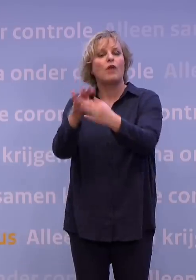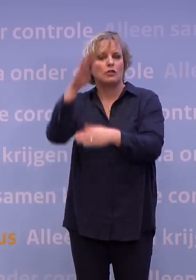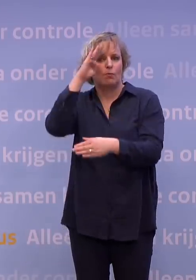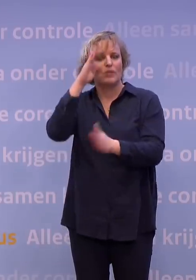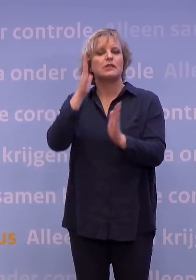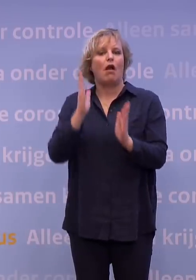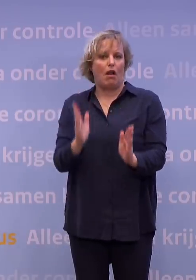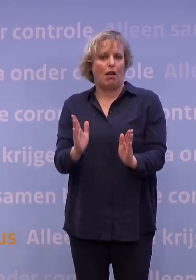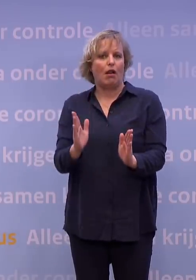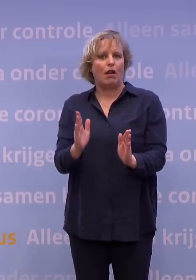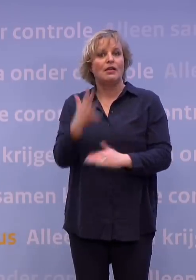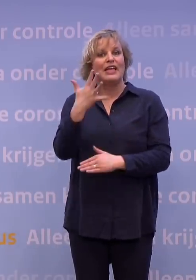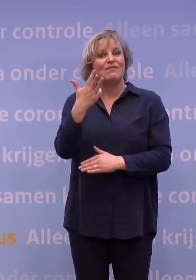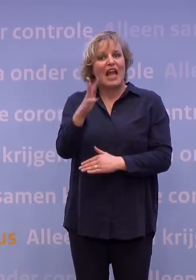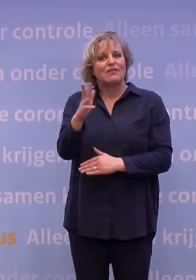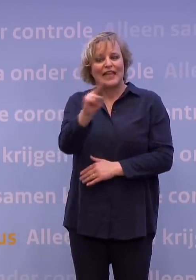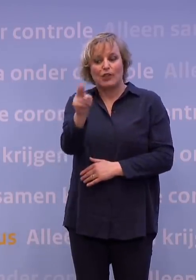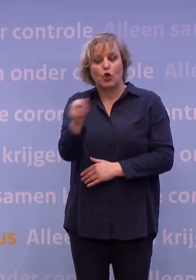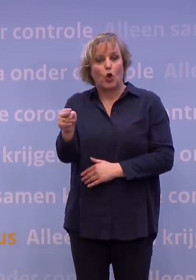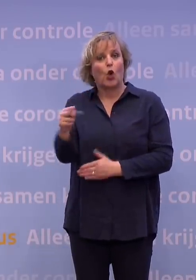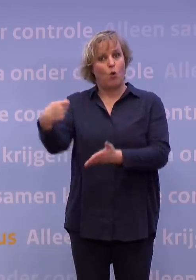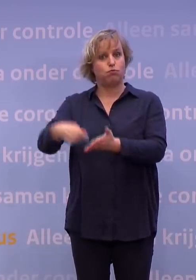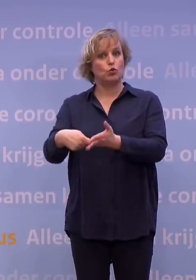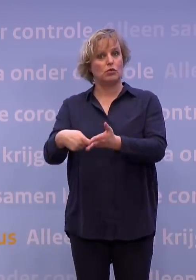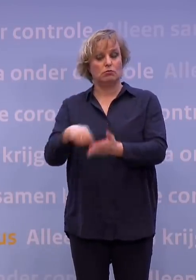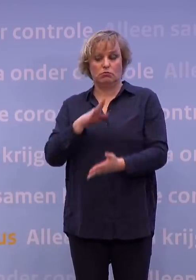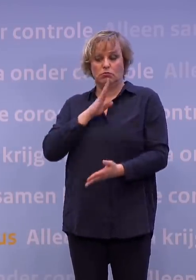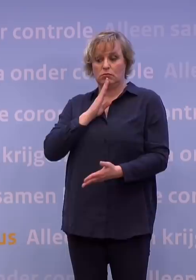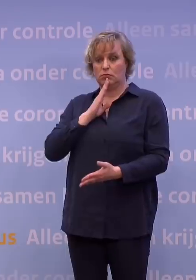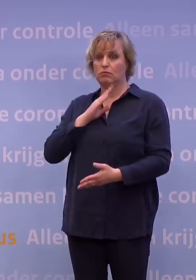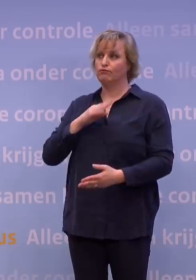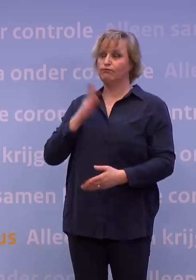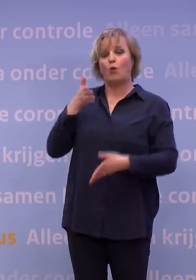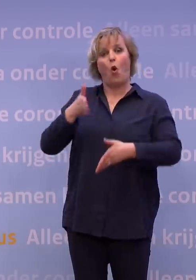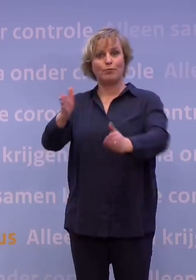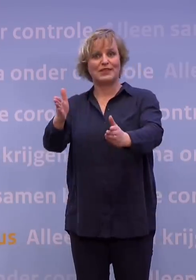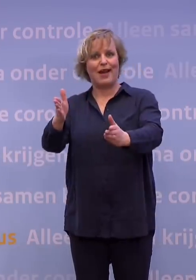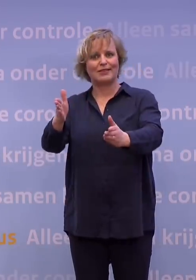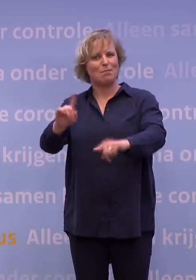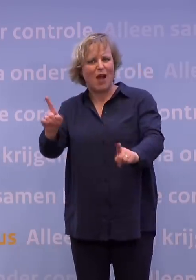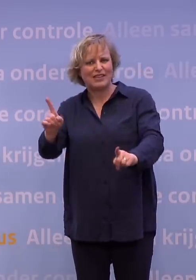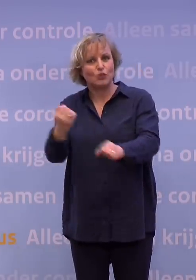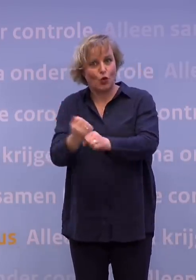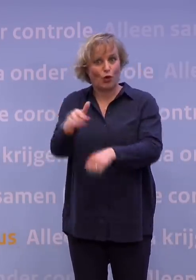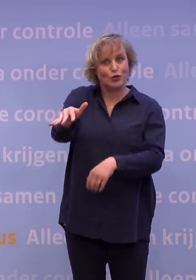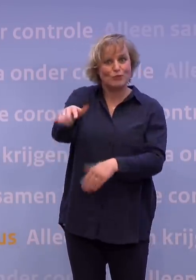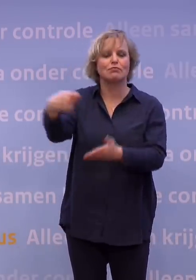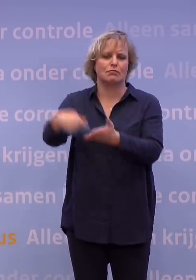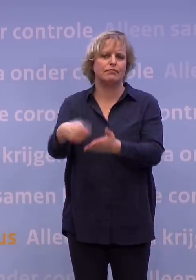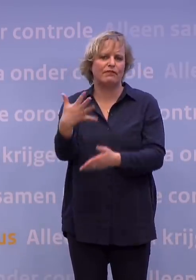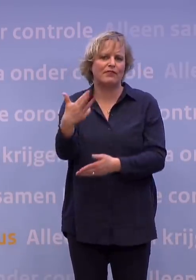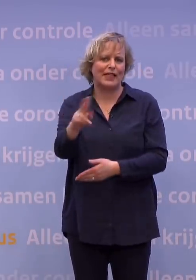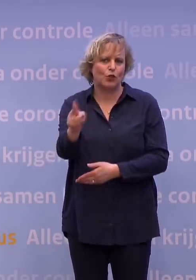politie. Er is ook 95 euro boete als je op straat bent, terwijl je niet op straat mag. En zou iemand